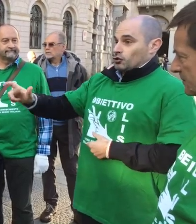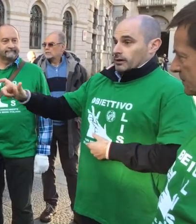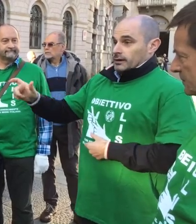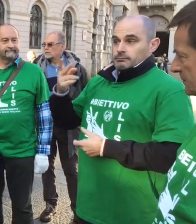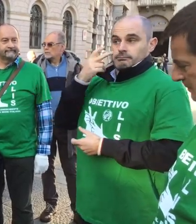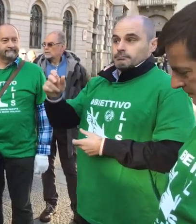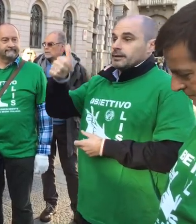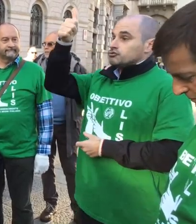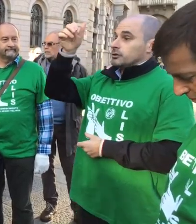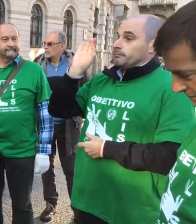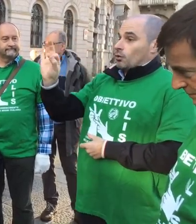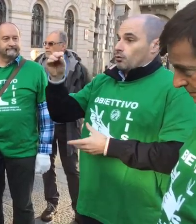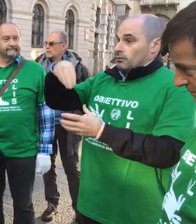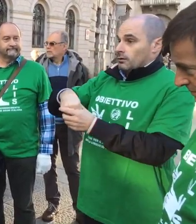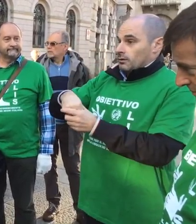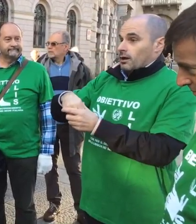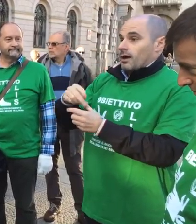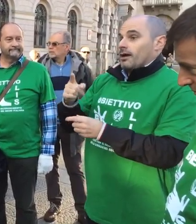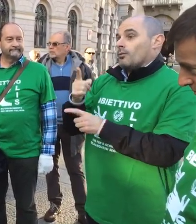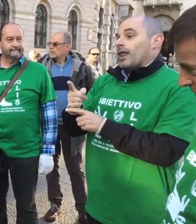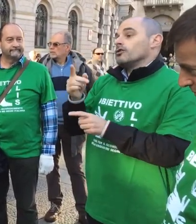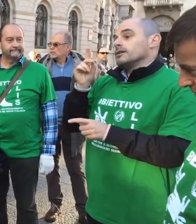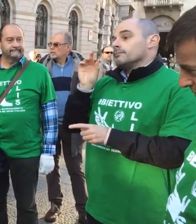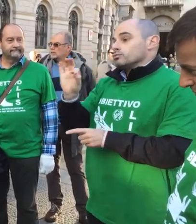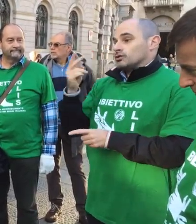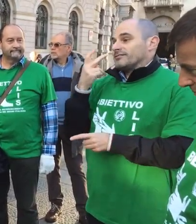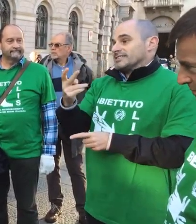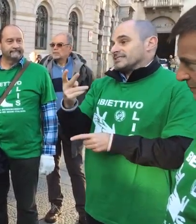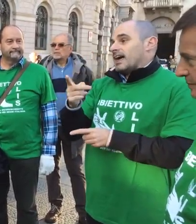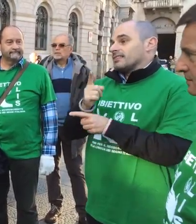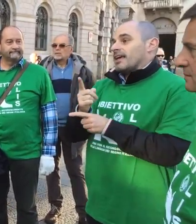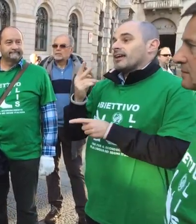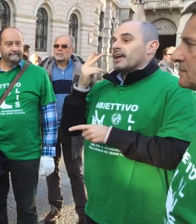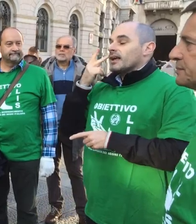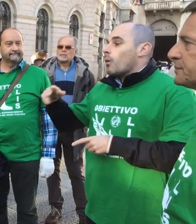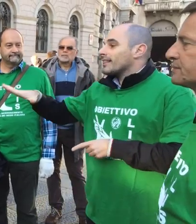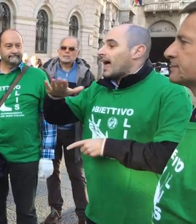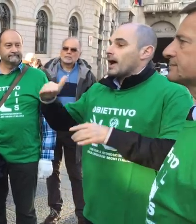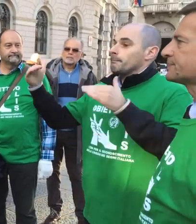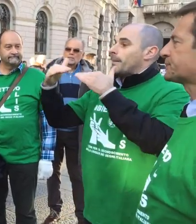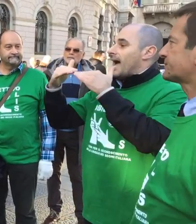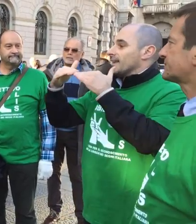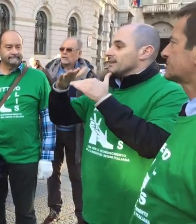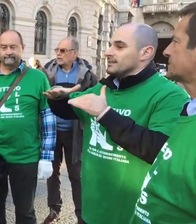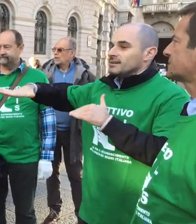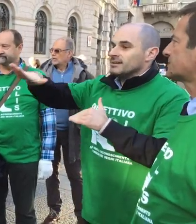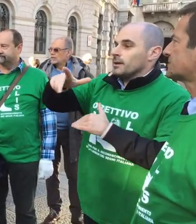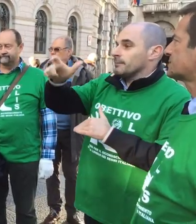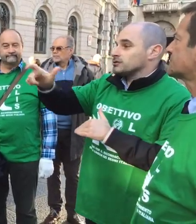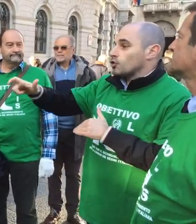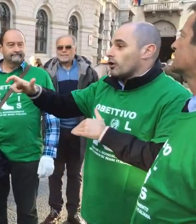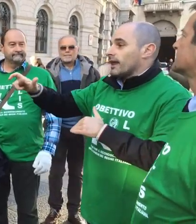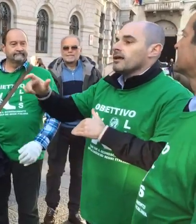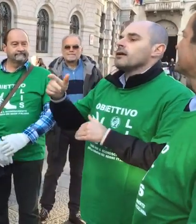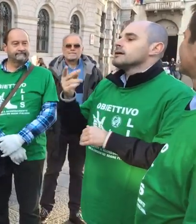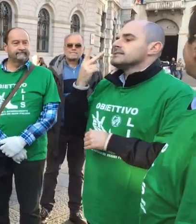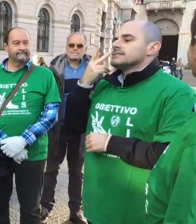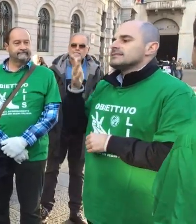rispetto delle persone. Questo è il nostro punto di vista che riguarda la nostra